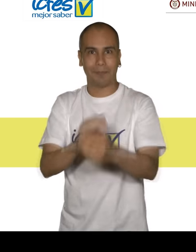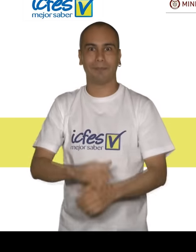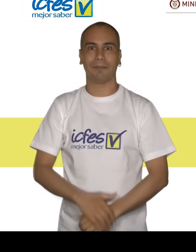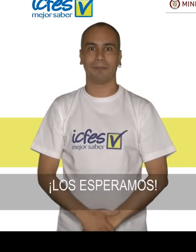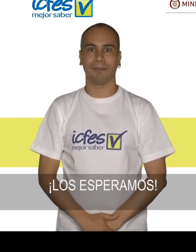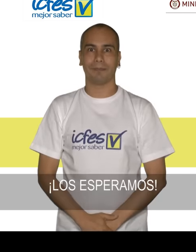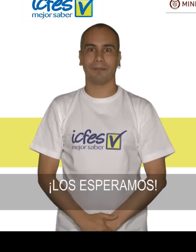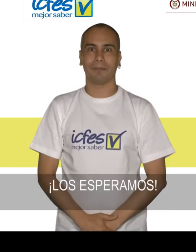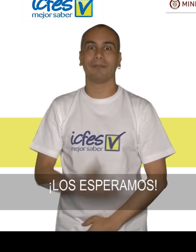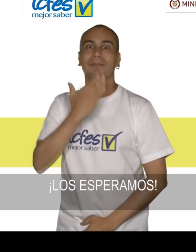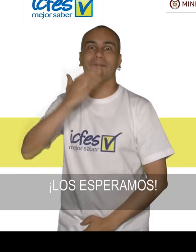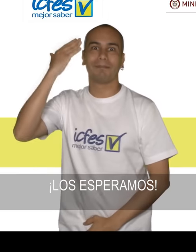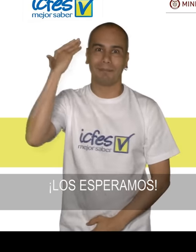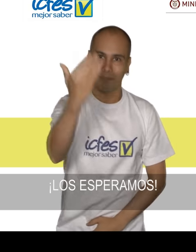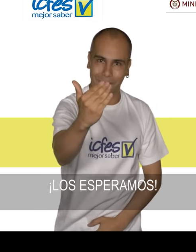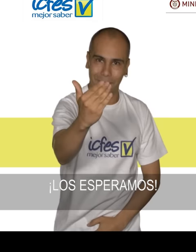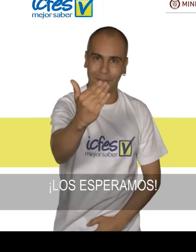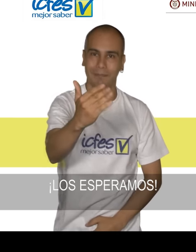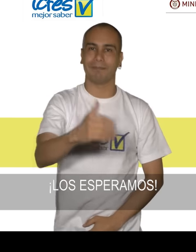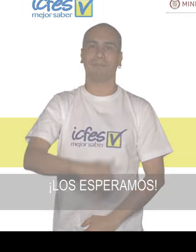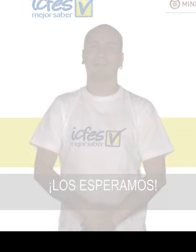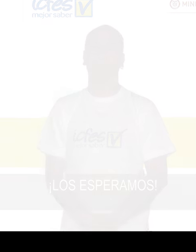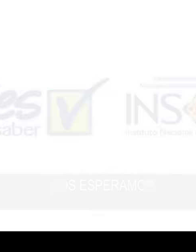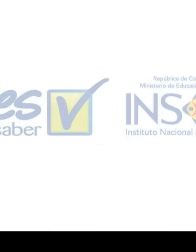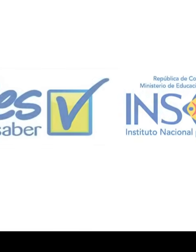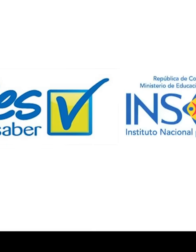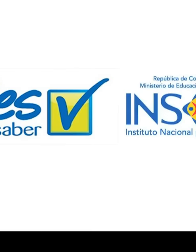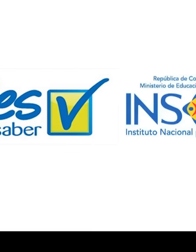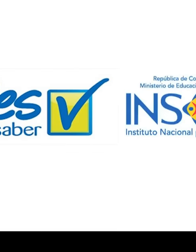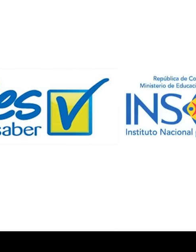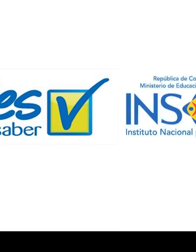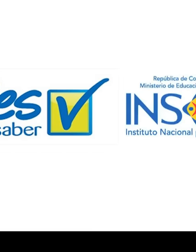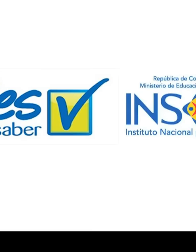Los esperamos. ¡Gracias! ¡Gracias! ¡Gracias! ¡Gracias! ¡Gracias!